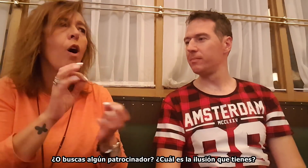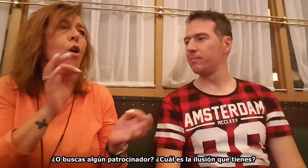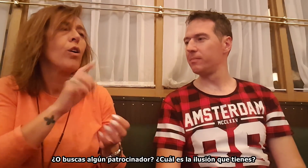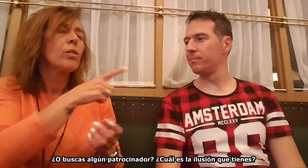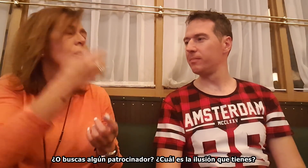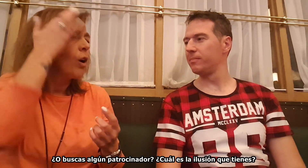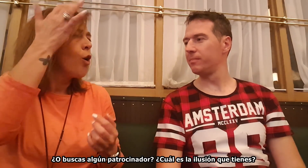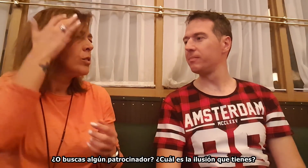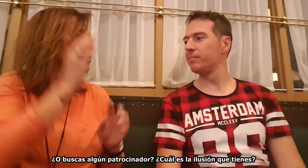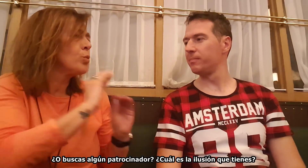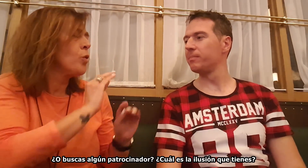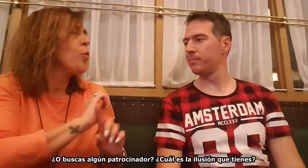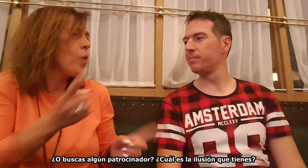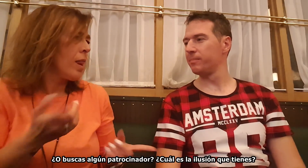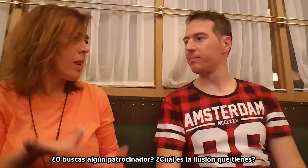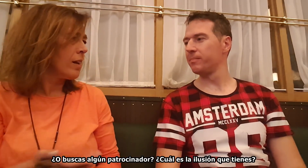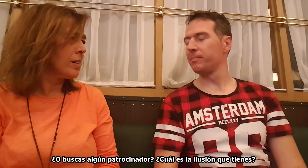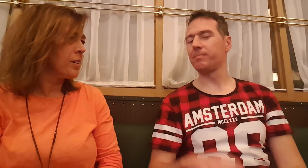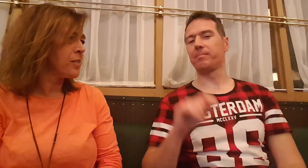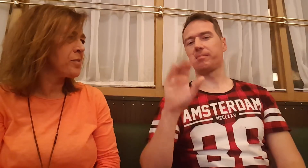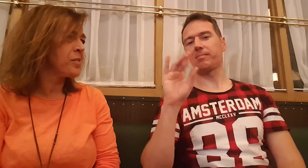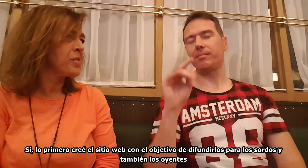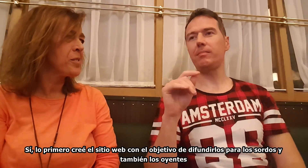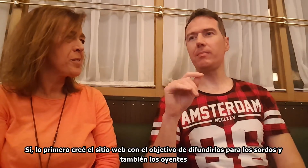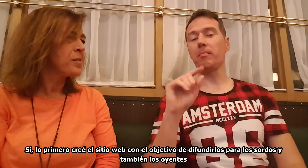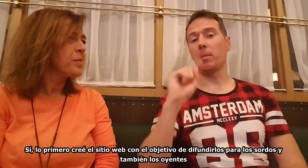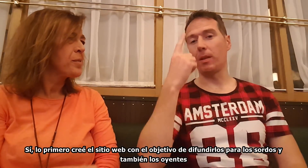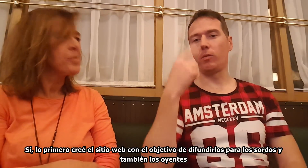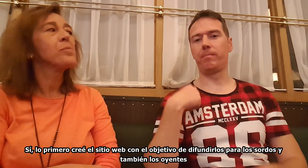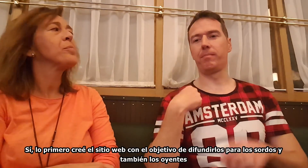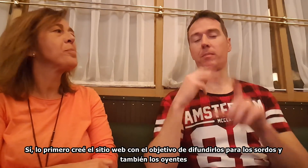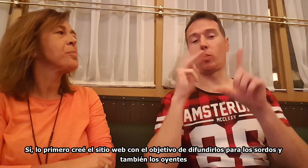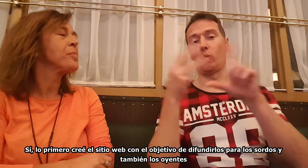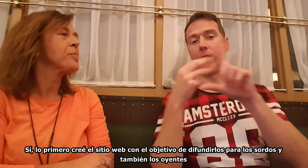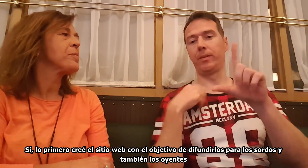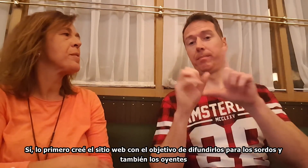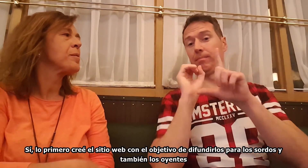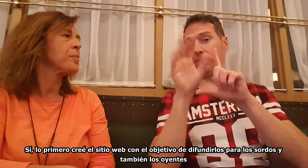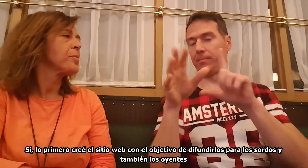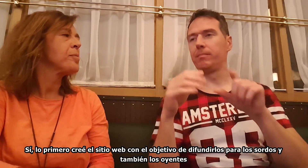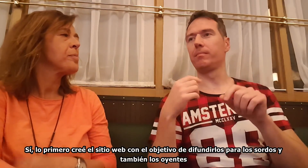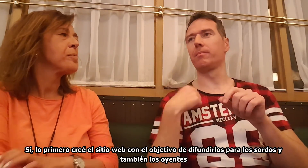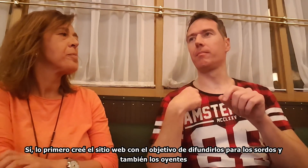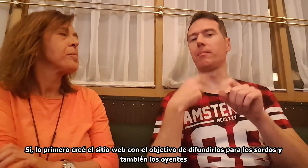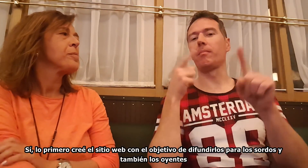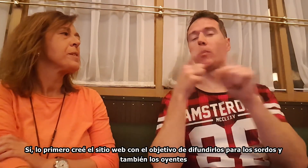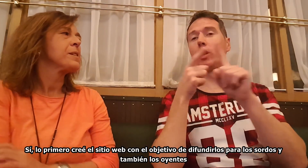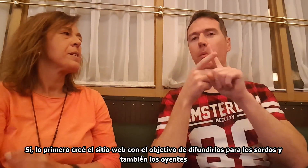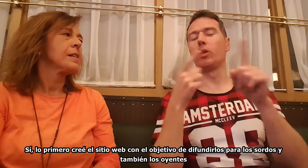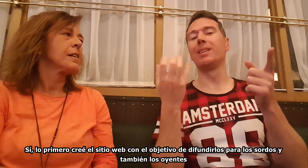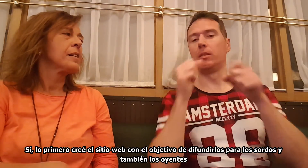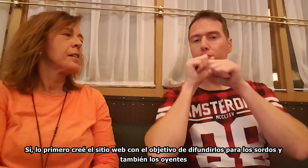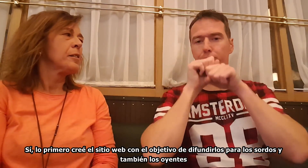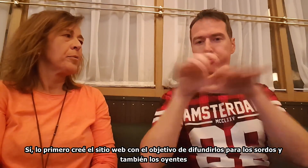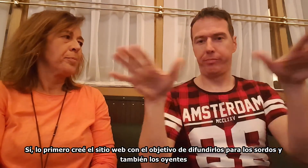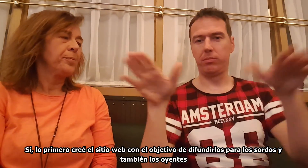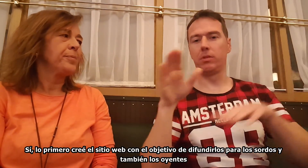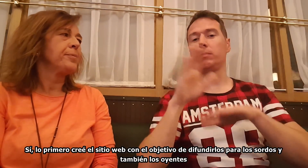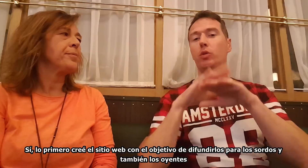¿Cuál es la ilusión que tienes? Sí. Lo primero cree el sitio web con el objetivo de difundirlos para